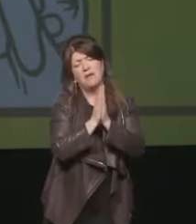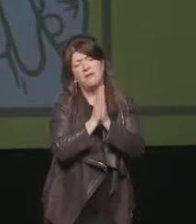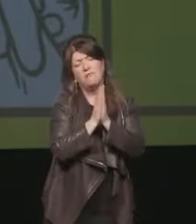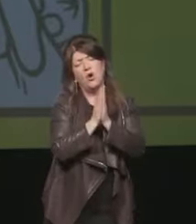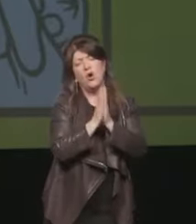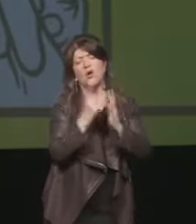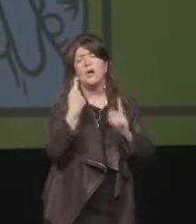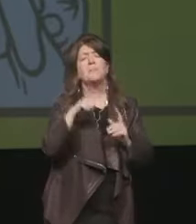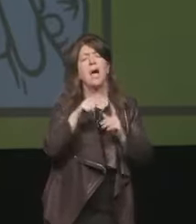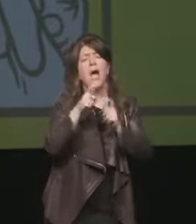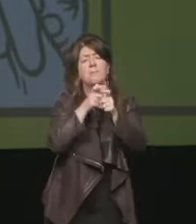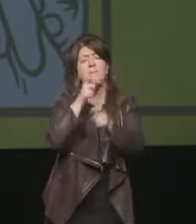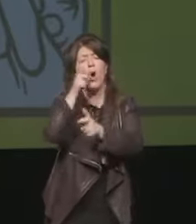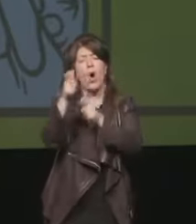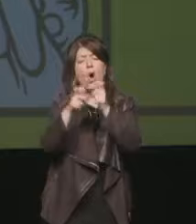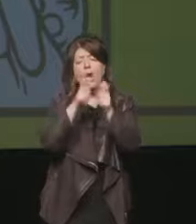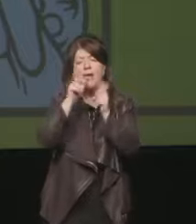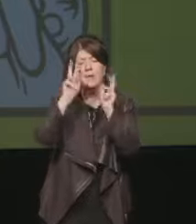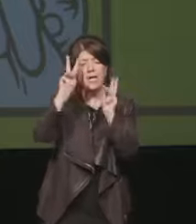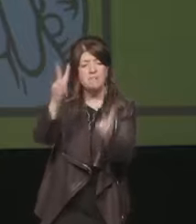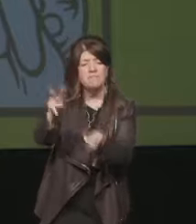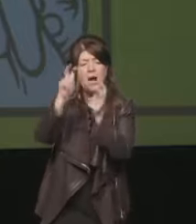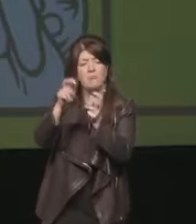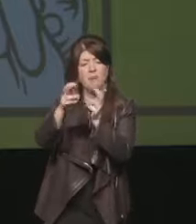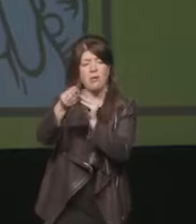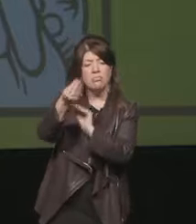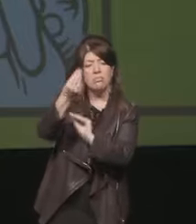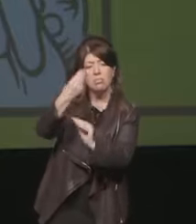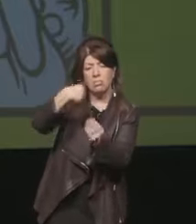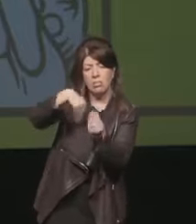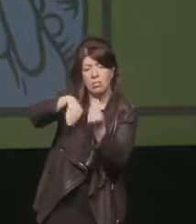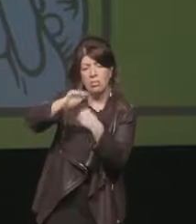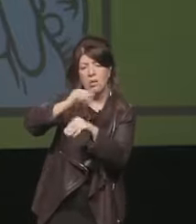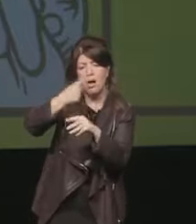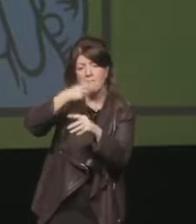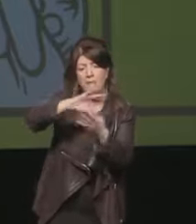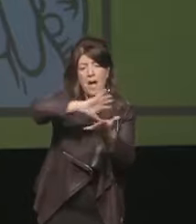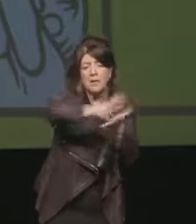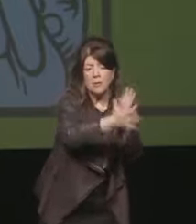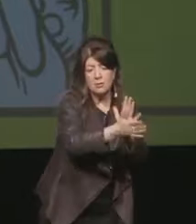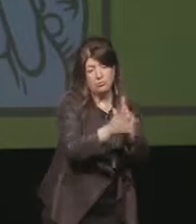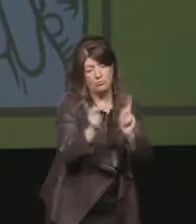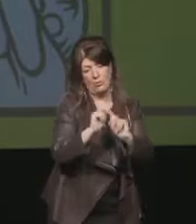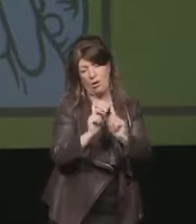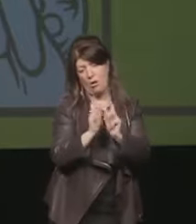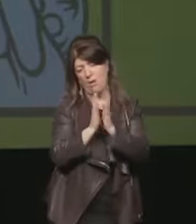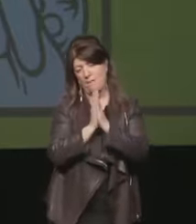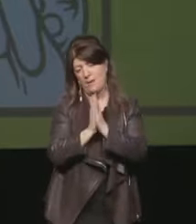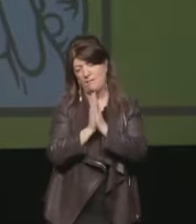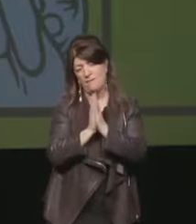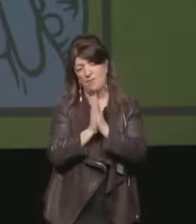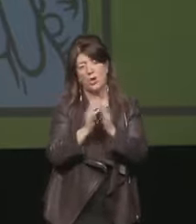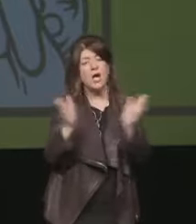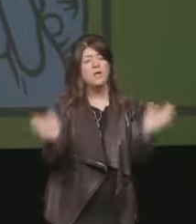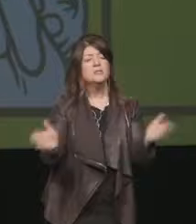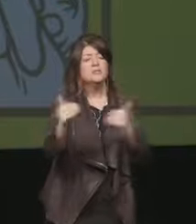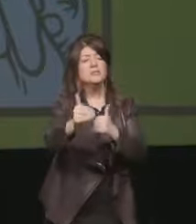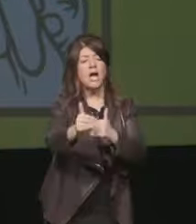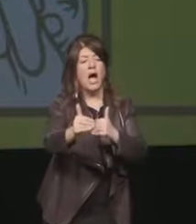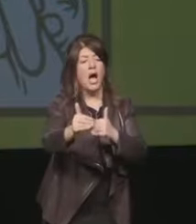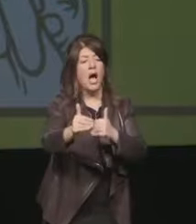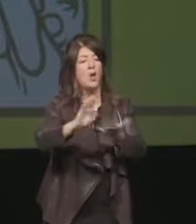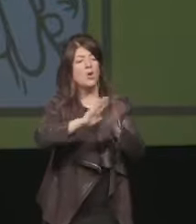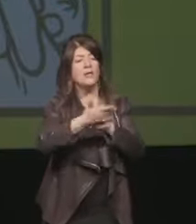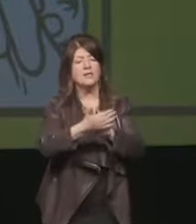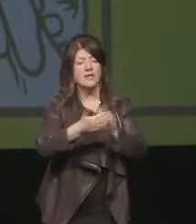a scopi politici amici della stampa ed elettorale perché lo so che ci sono le lezioni però non usate il salone come scudo umano da questo punto di vista perché poi la parte